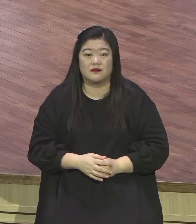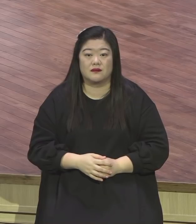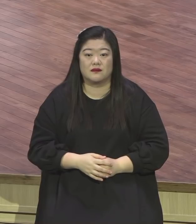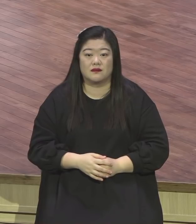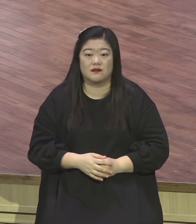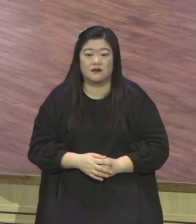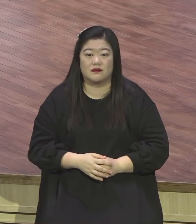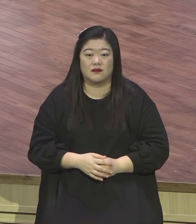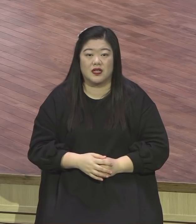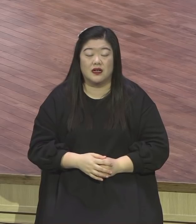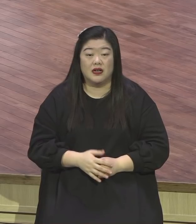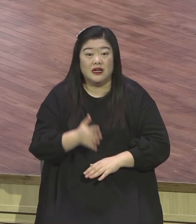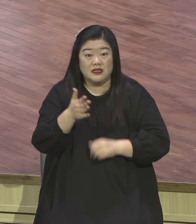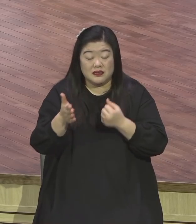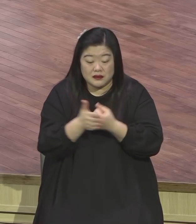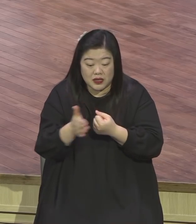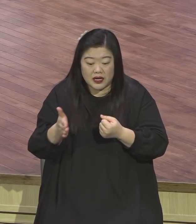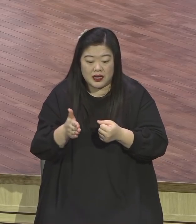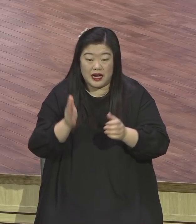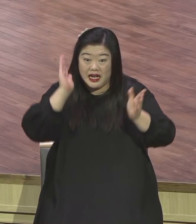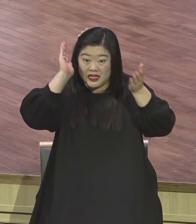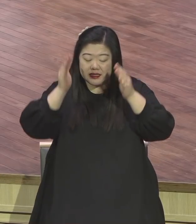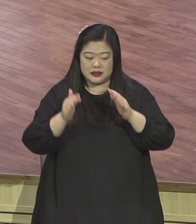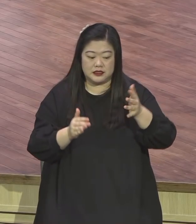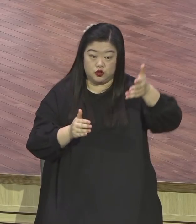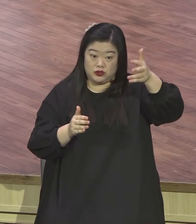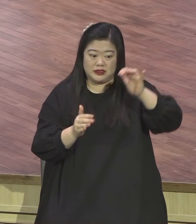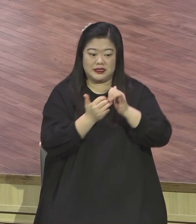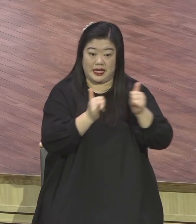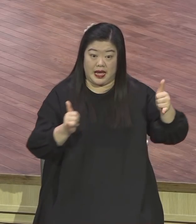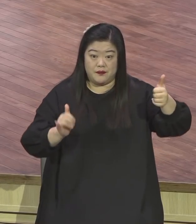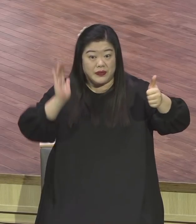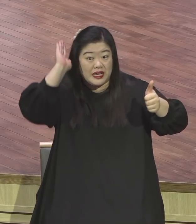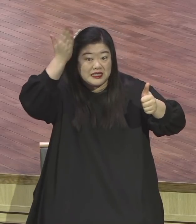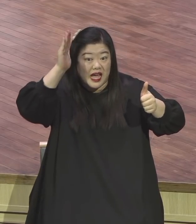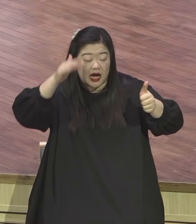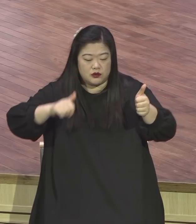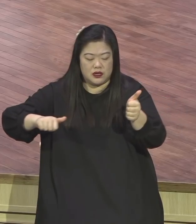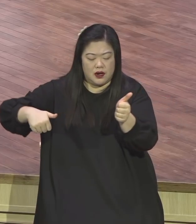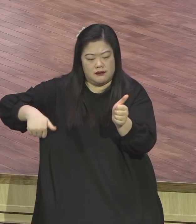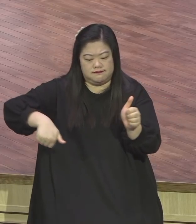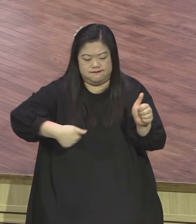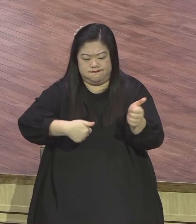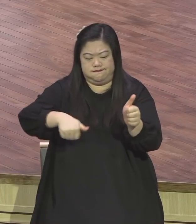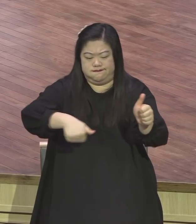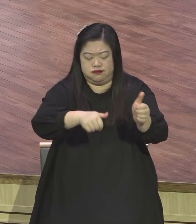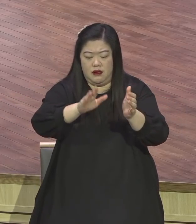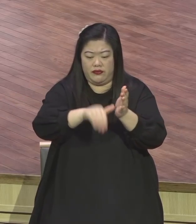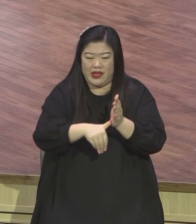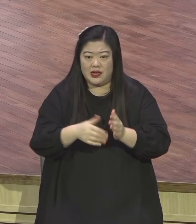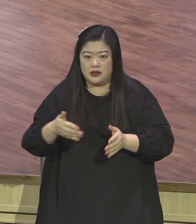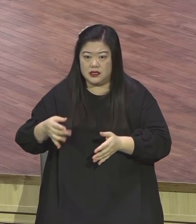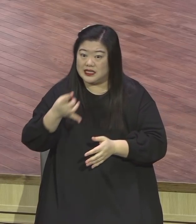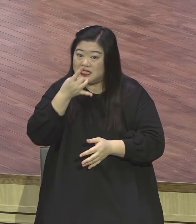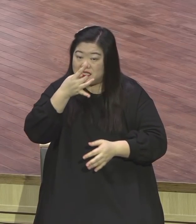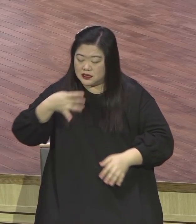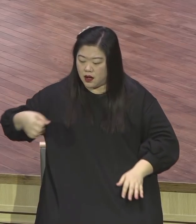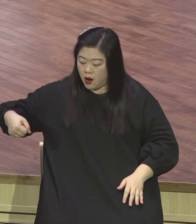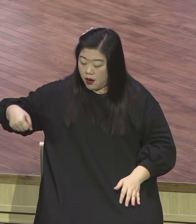더러는 길가도 뿌려지고 뭐 그것이 뭐 땅에도 또 뿌려지고 그렇게 뿌려지는 그런 그 당시 그림이